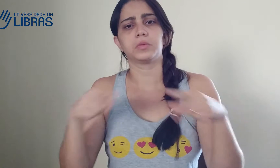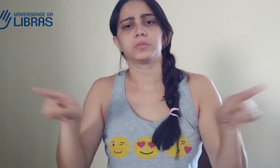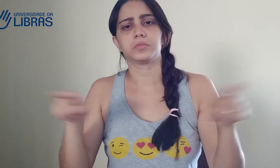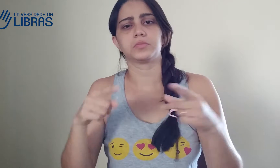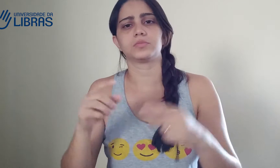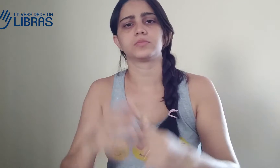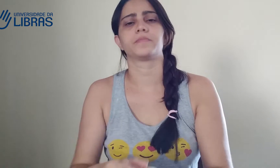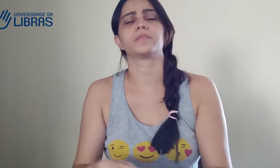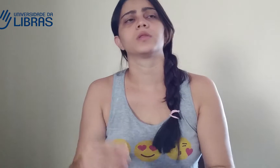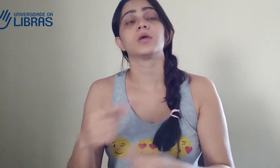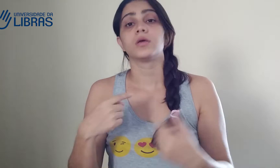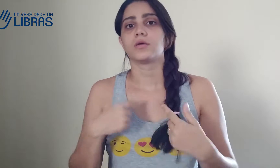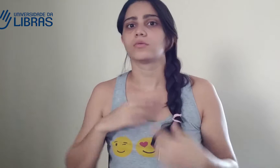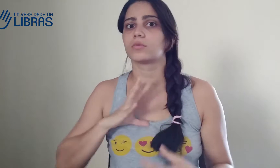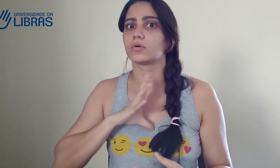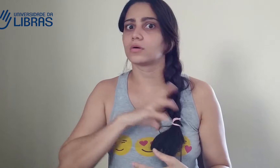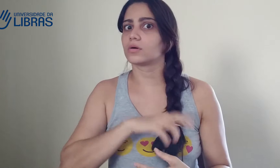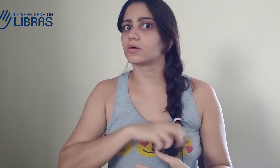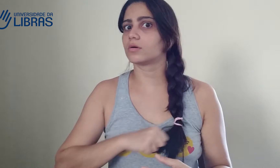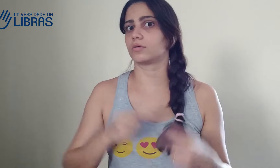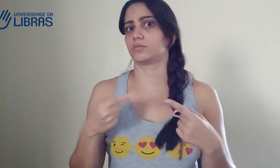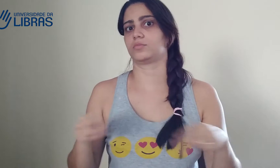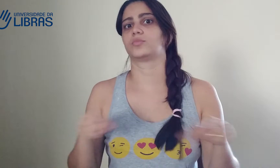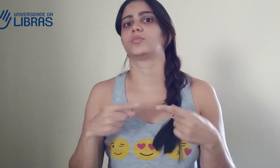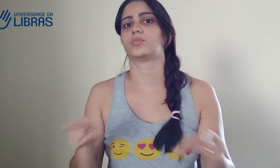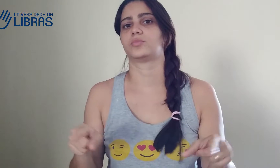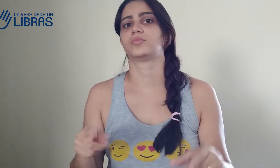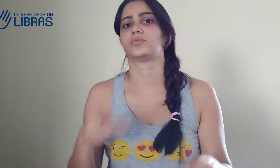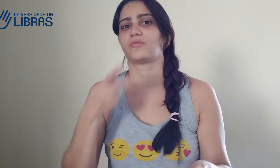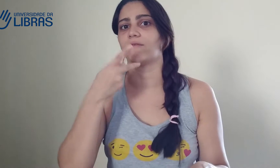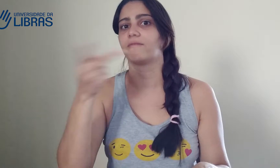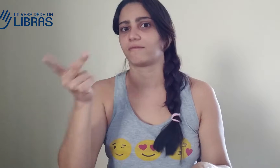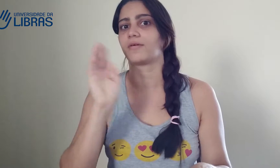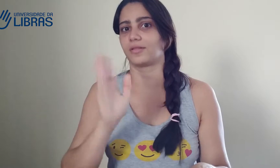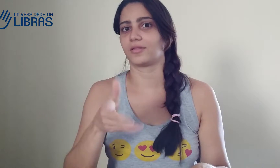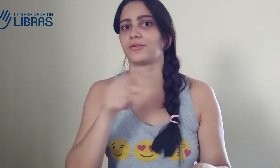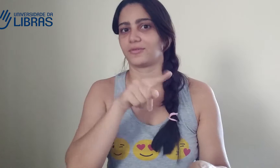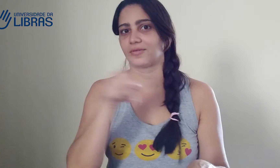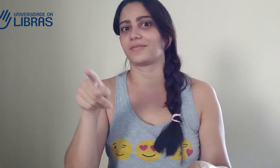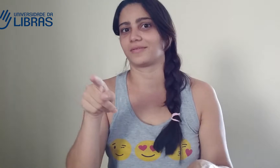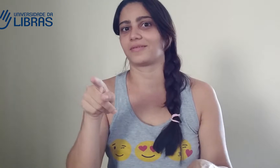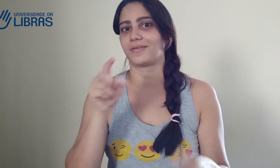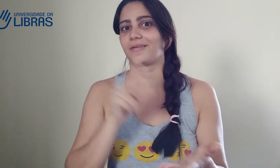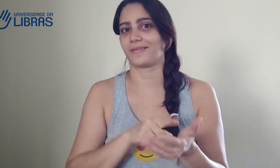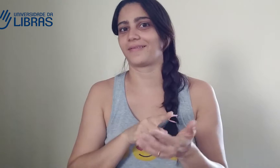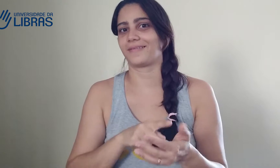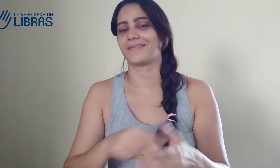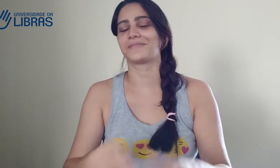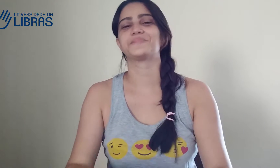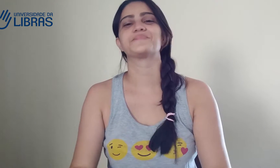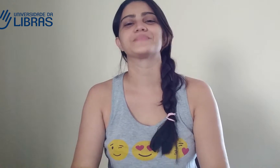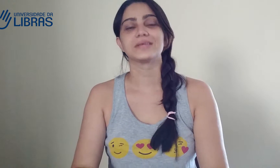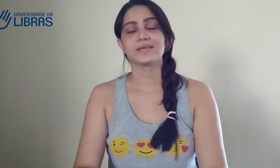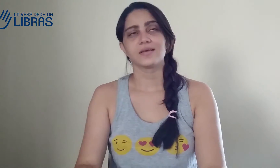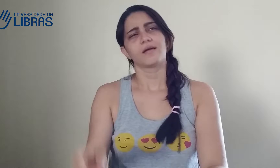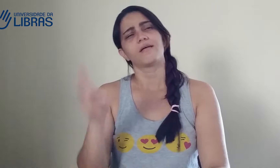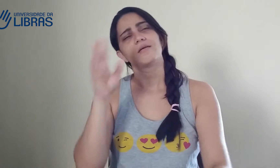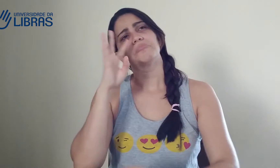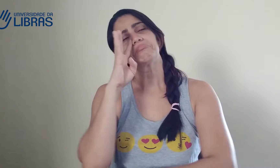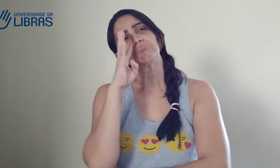E eu fiquei observando assim, porque estava tendo uma música e ele estava interpretando essa música. E eu gosto muito de música,